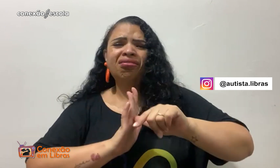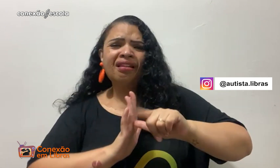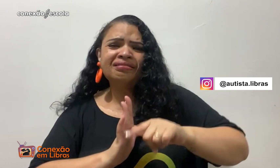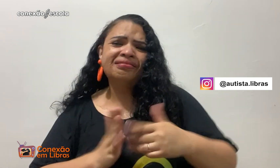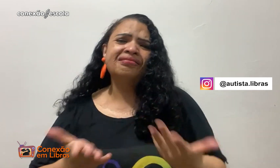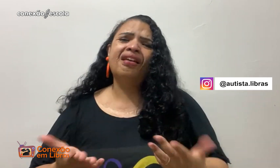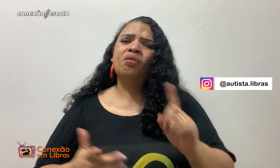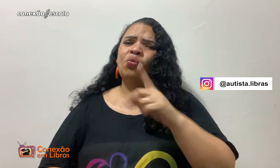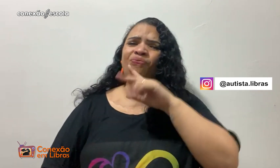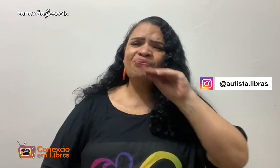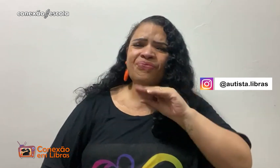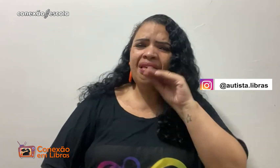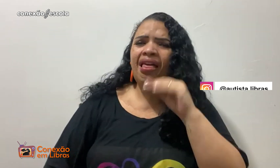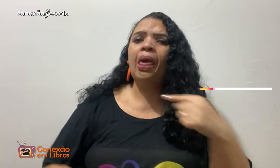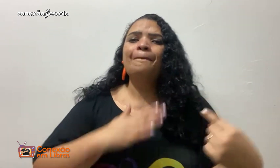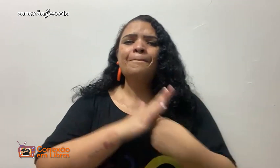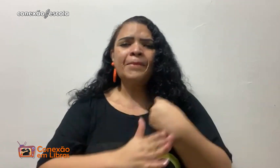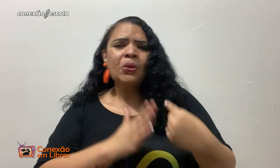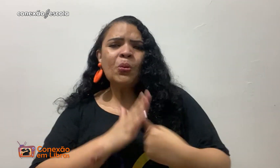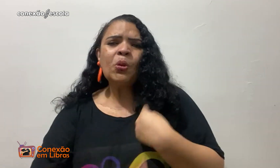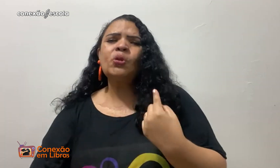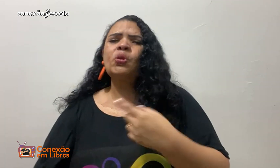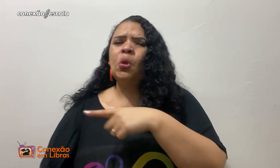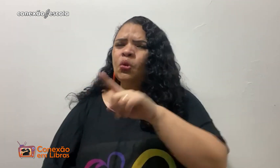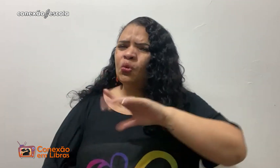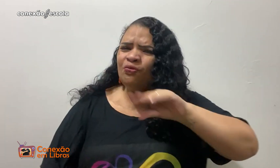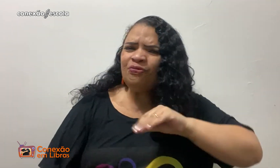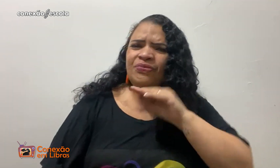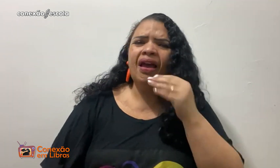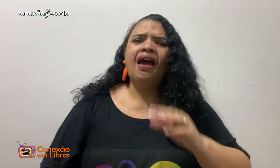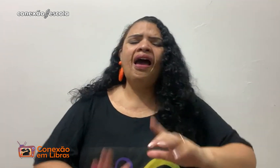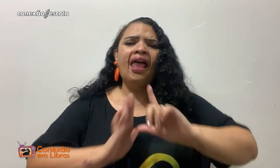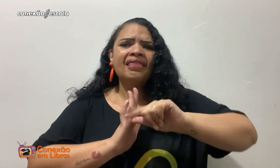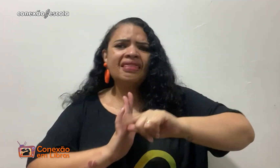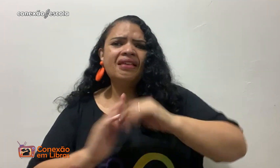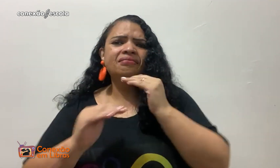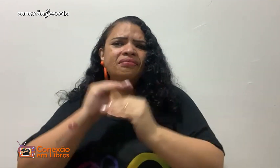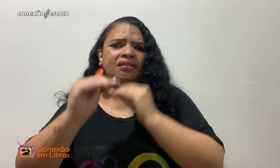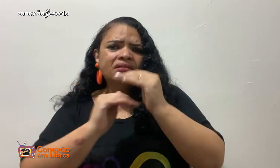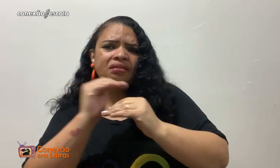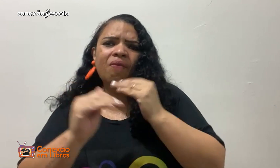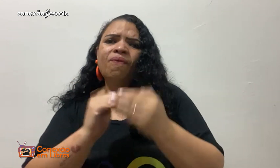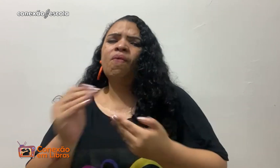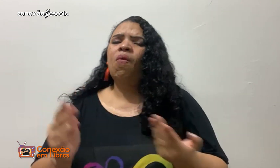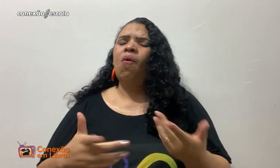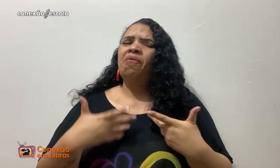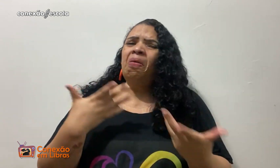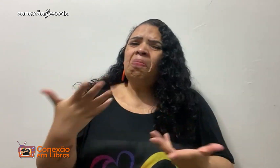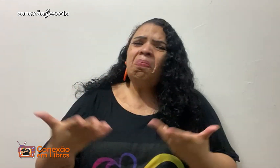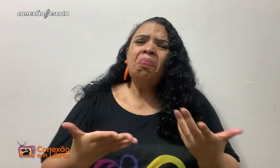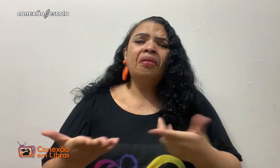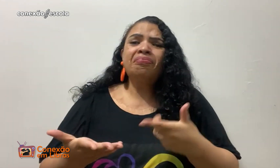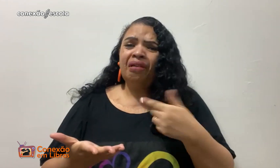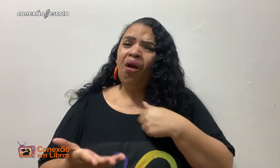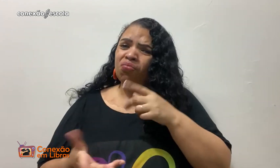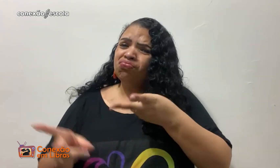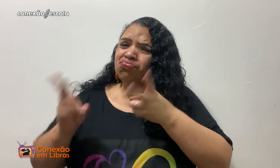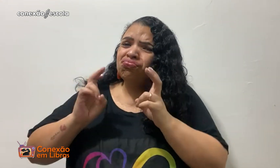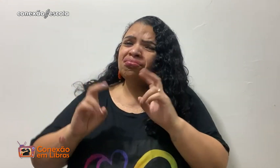foram percebendo as atrasas que ela tinha, ela não verbalizava. A professora me falava, olha, ela não fala, desenvolvimento dela está aquém